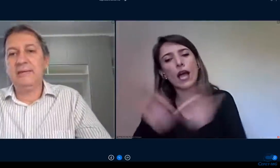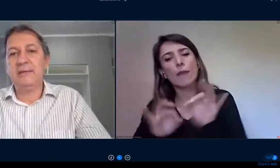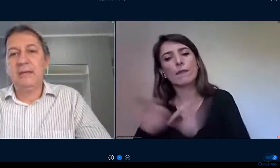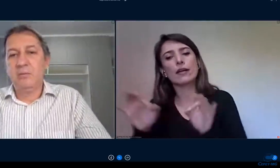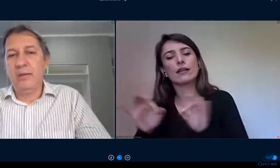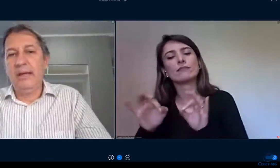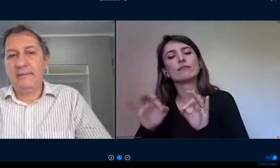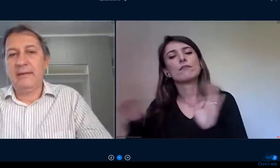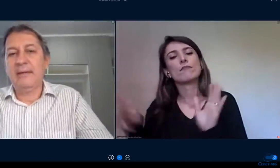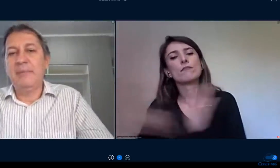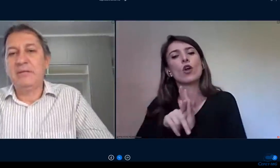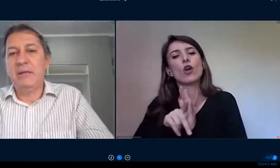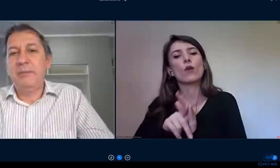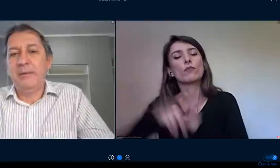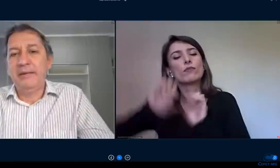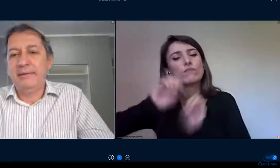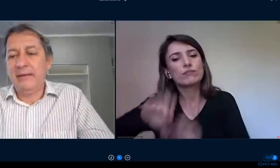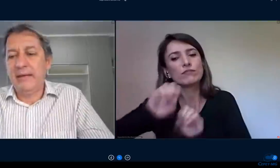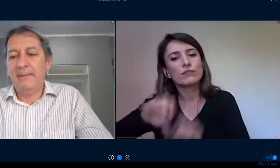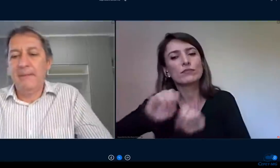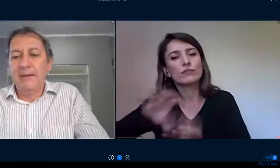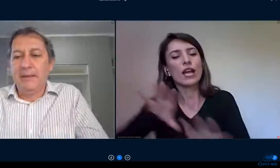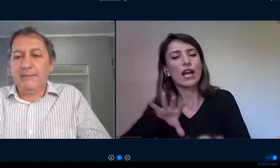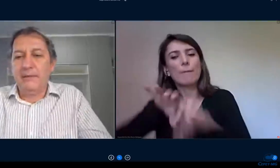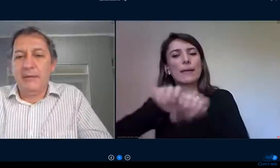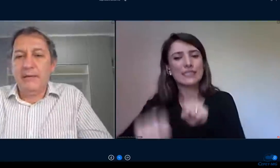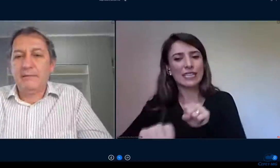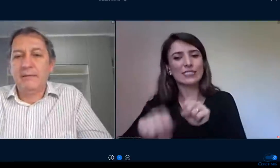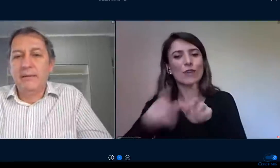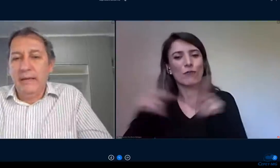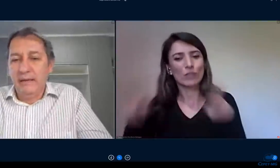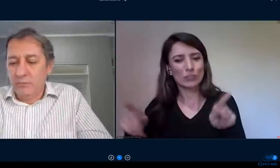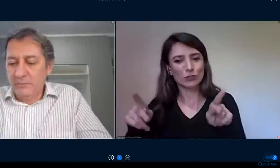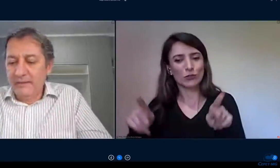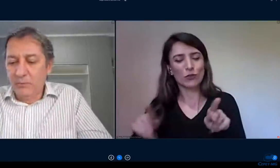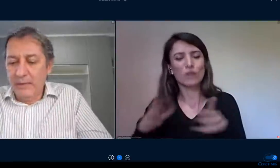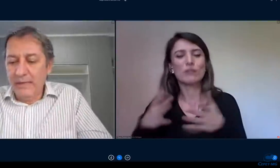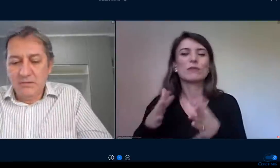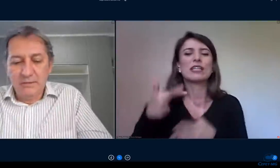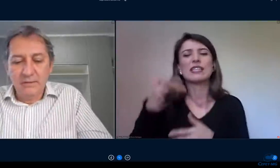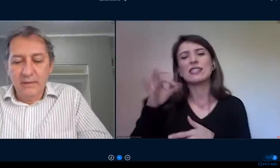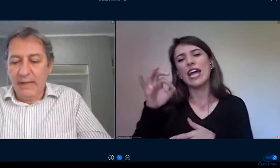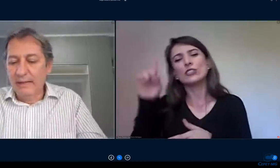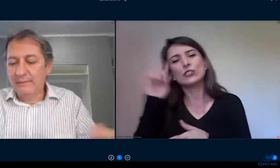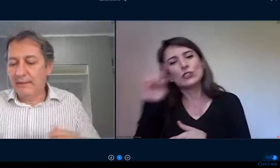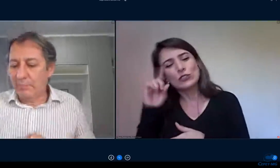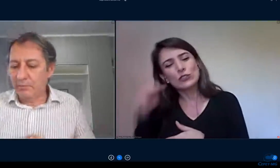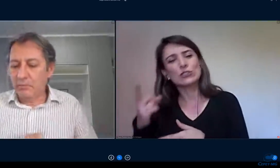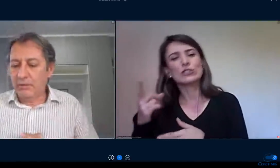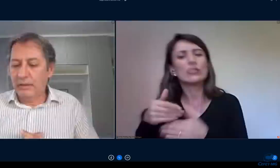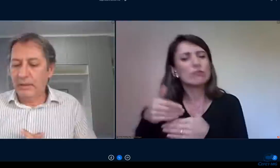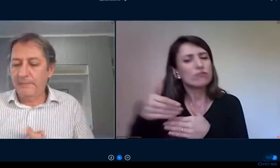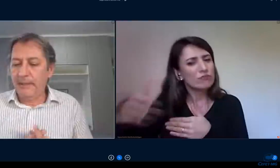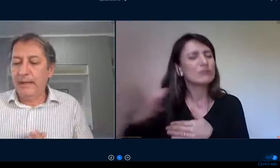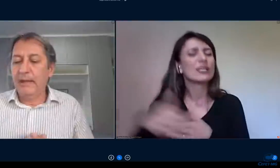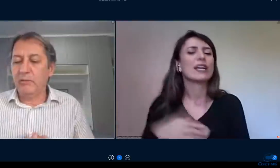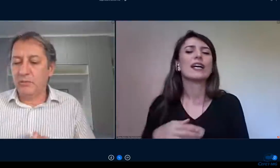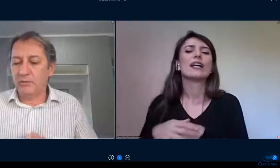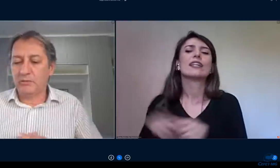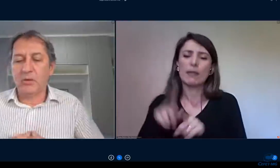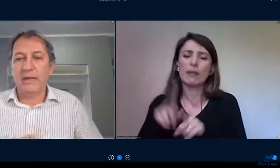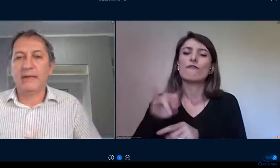dias e certamente ele permanecerá nas semanas subsequentes a exemplo do que